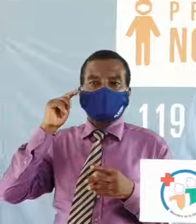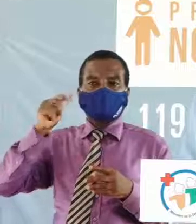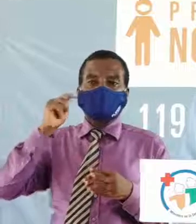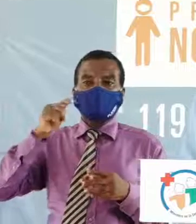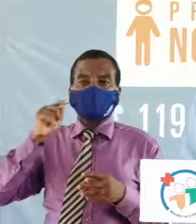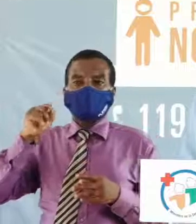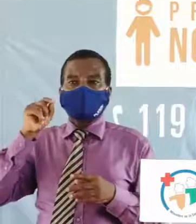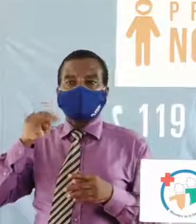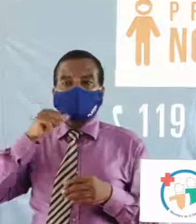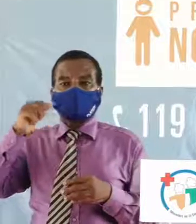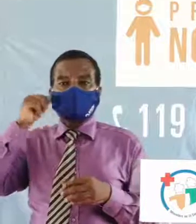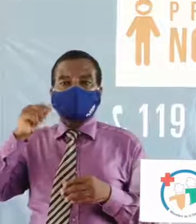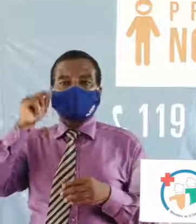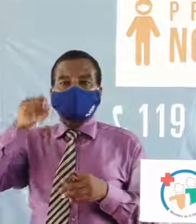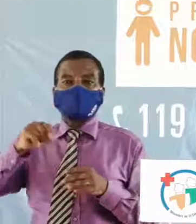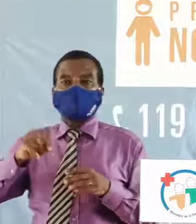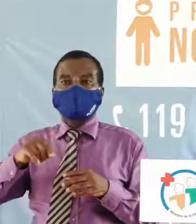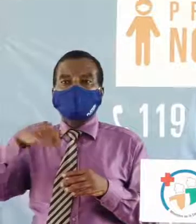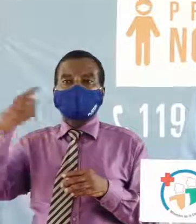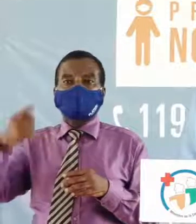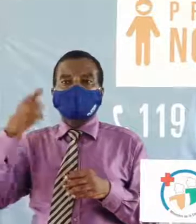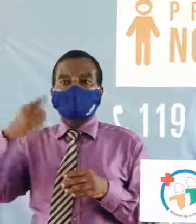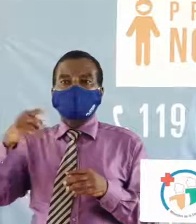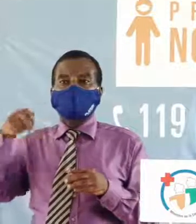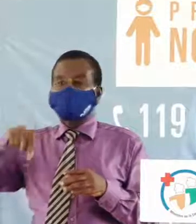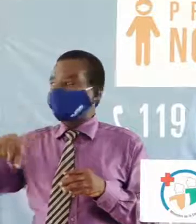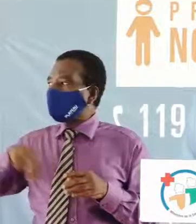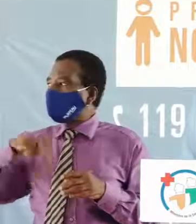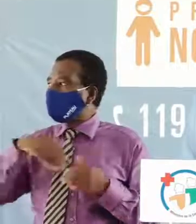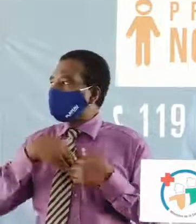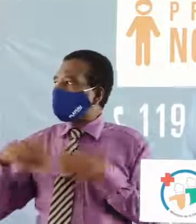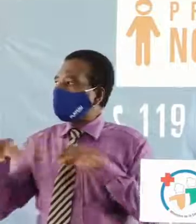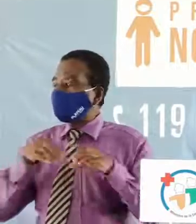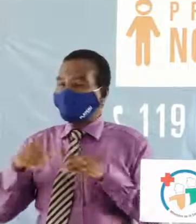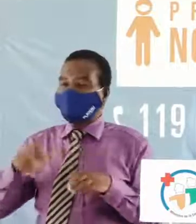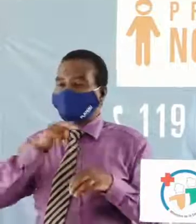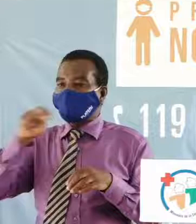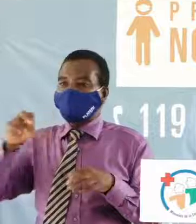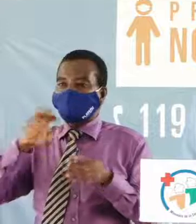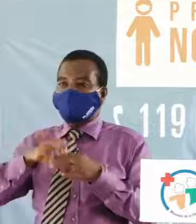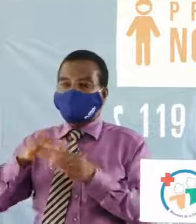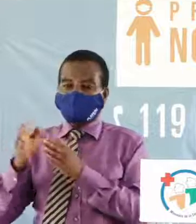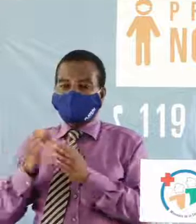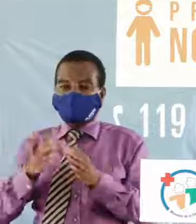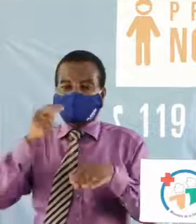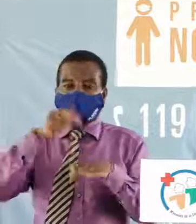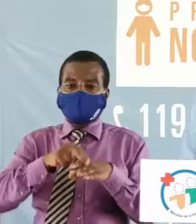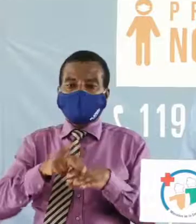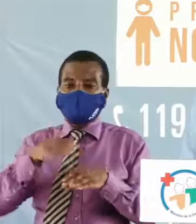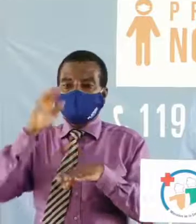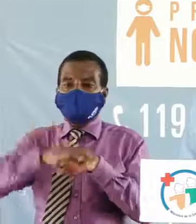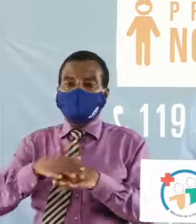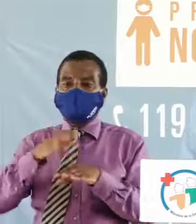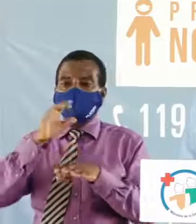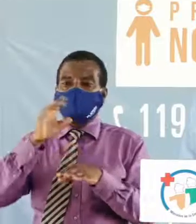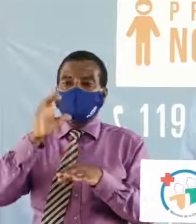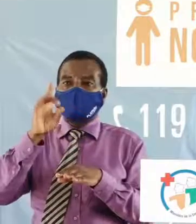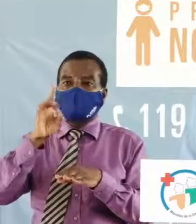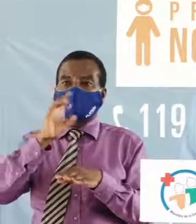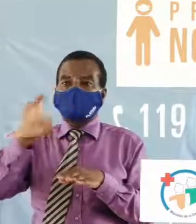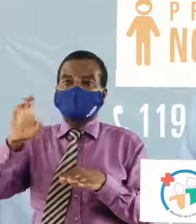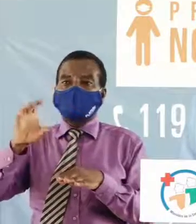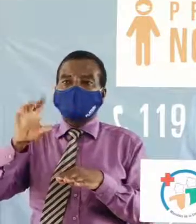point quotidien que nous avons eu à faire au niveau de cette réglementation sur 8 065